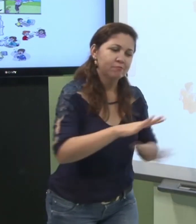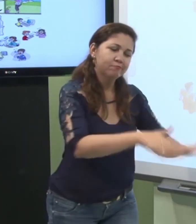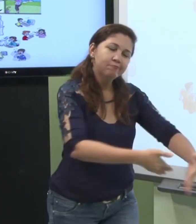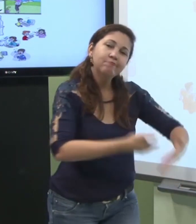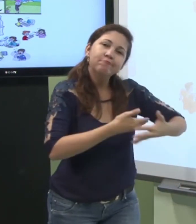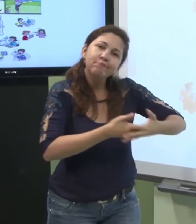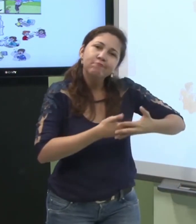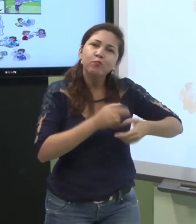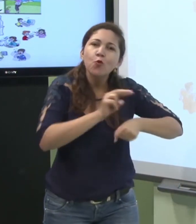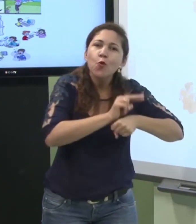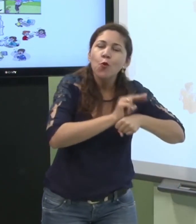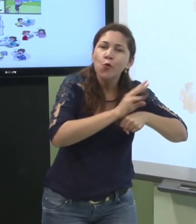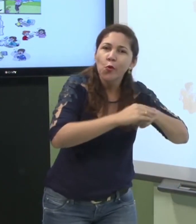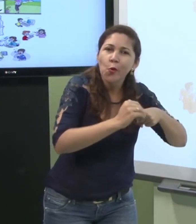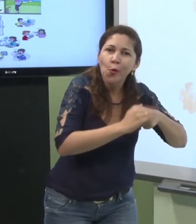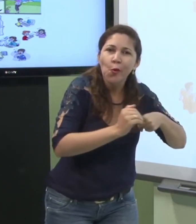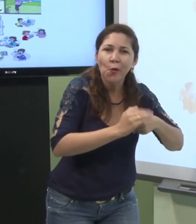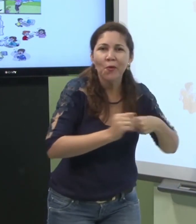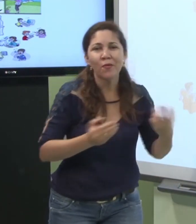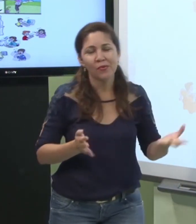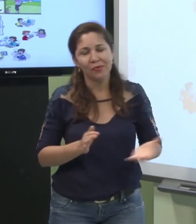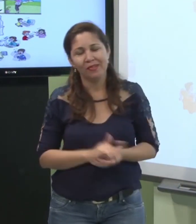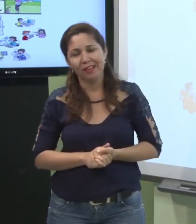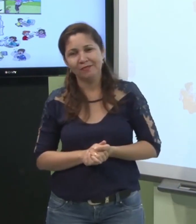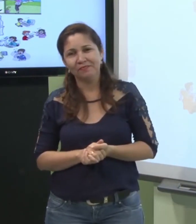pegar o bebê cuidar do bebê